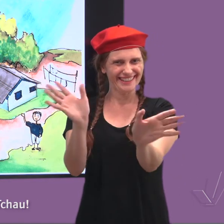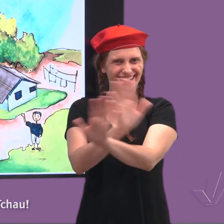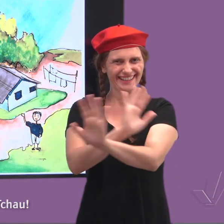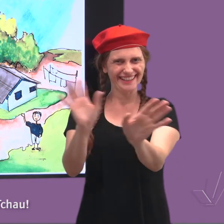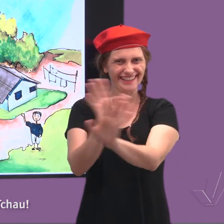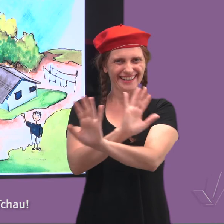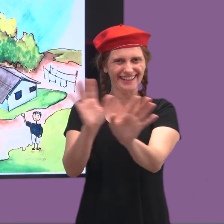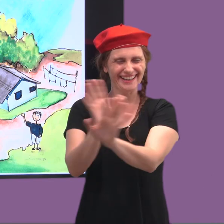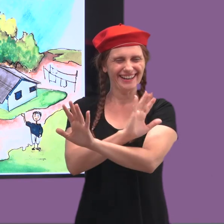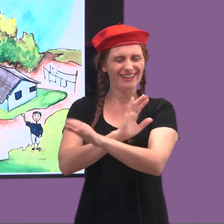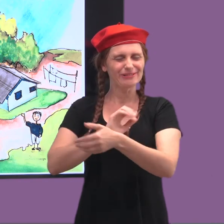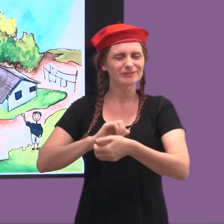Tchau!